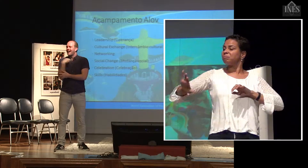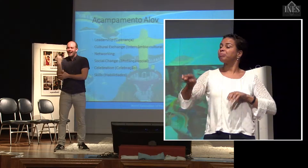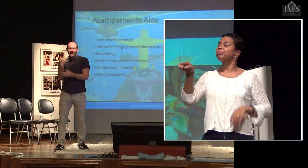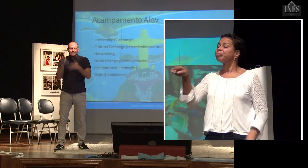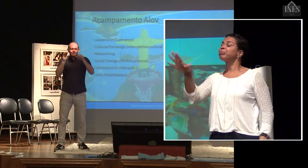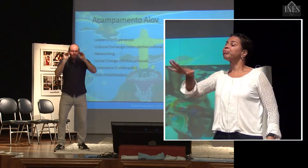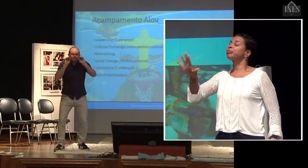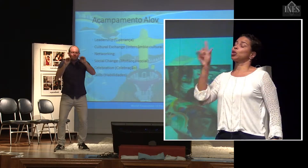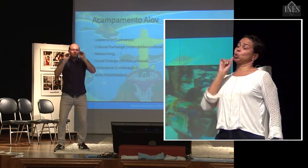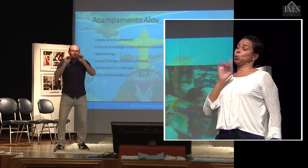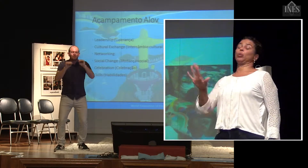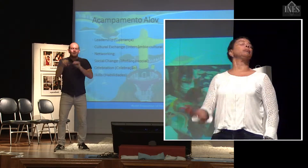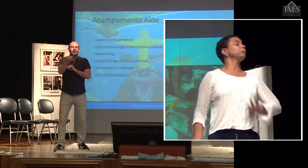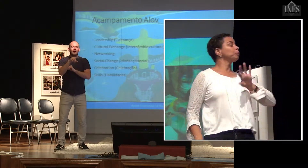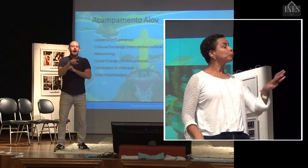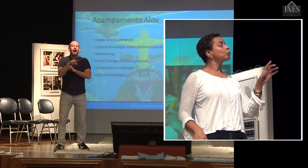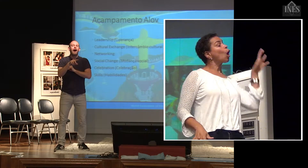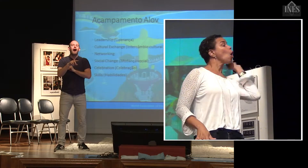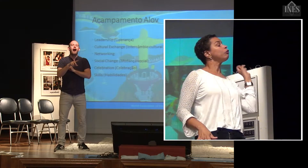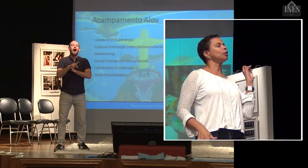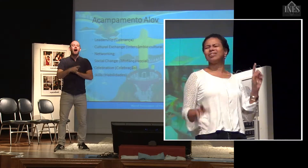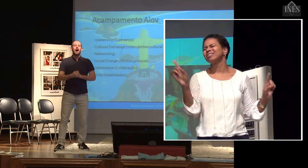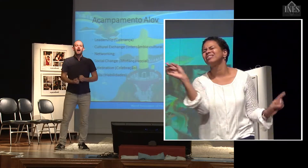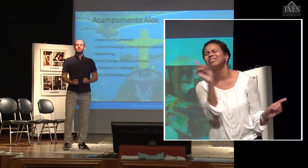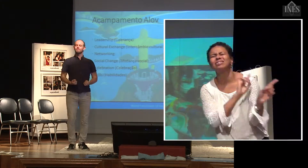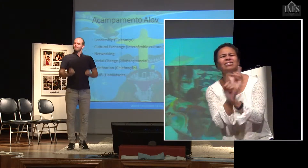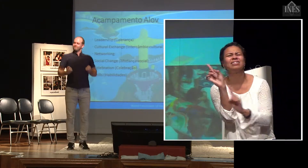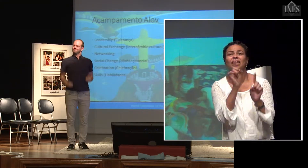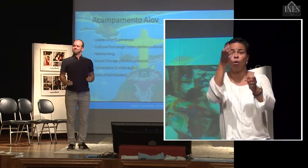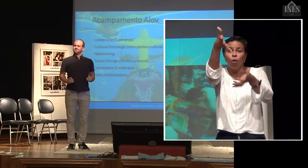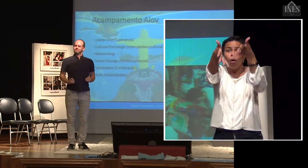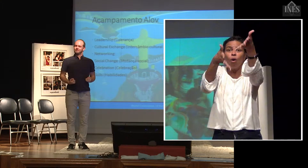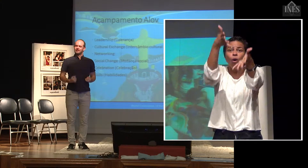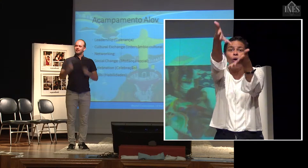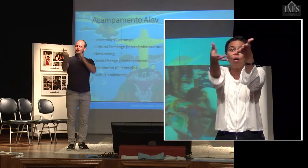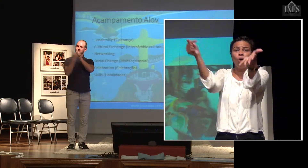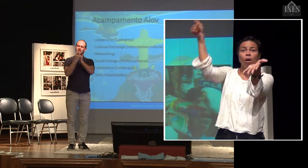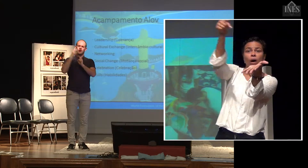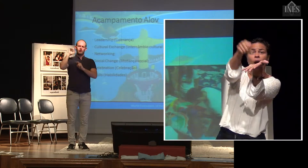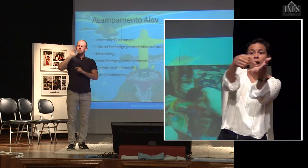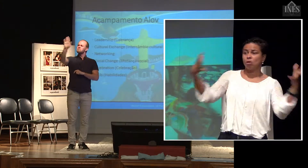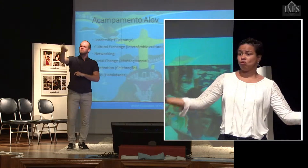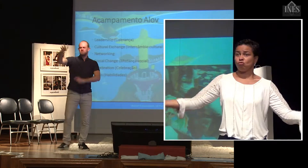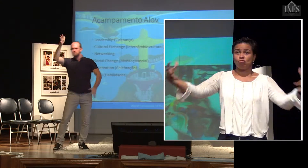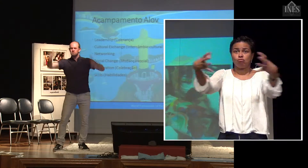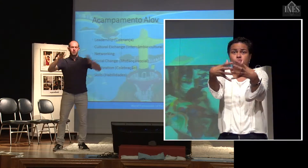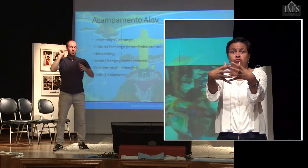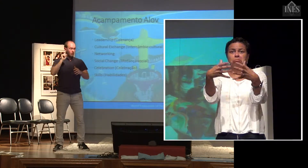nossa questão é que, por meio da língua de sinais, as pessoas ficam juntas e elas se sentem mais fortes. O